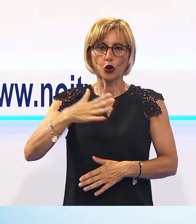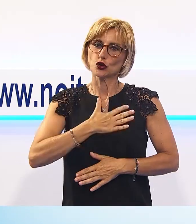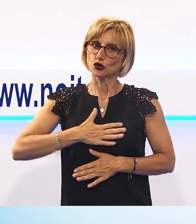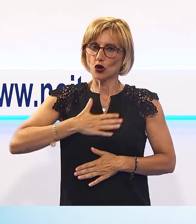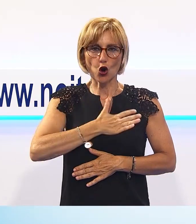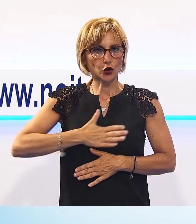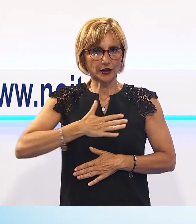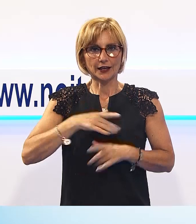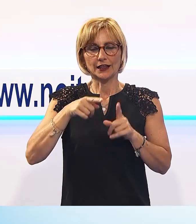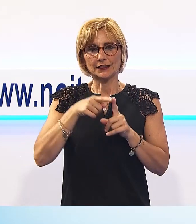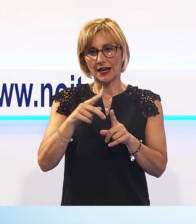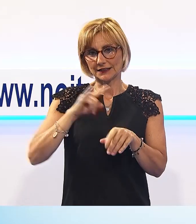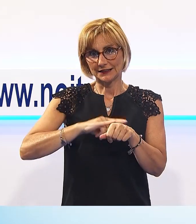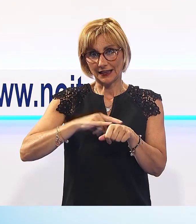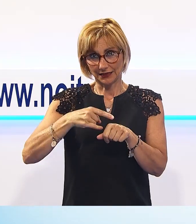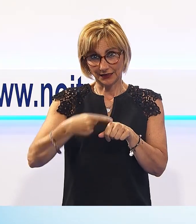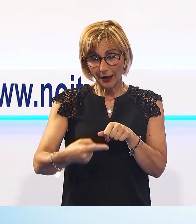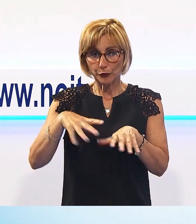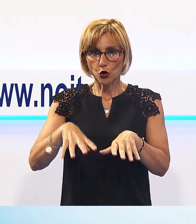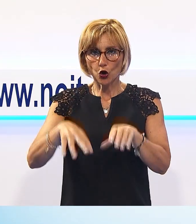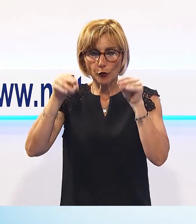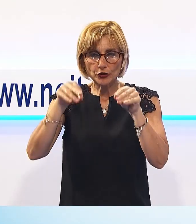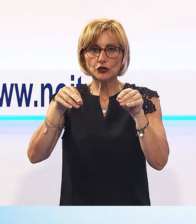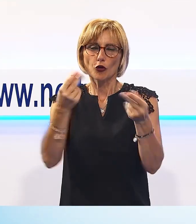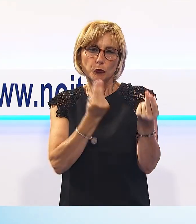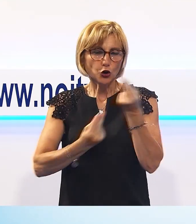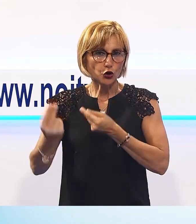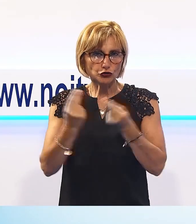da settembre dice si comincerà a progettare il Summer 2020.